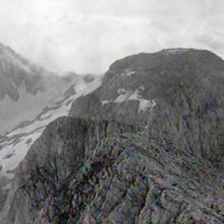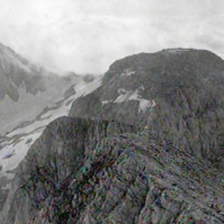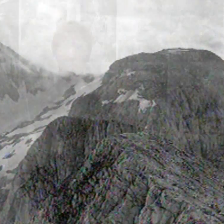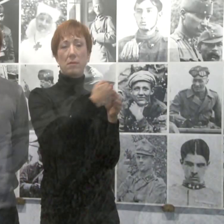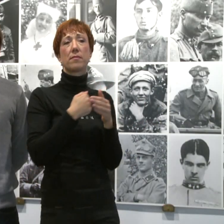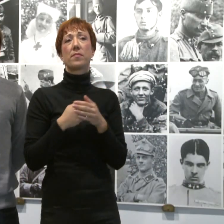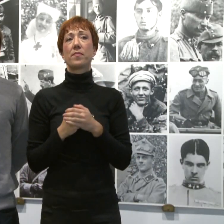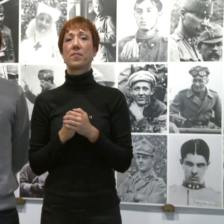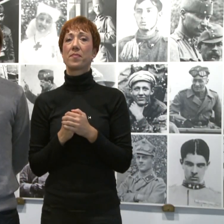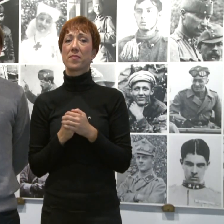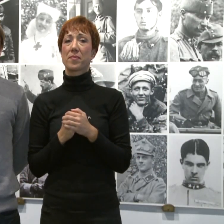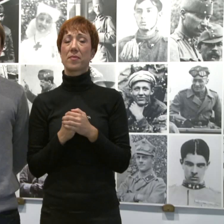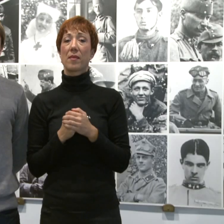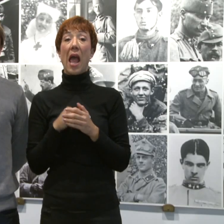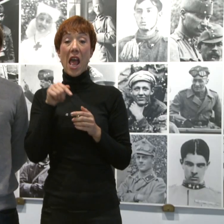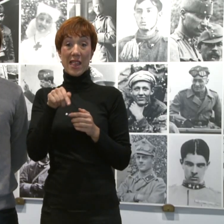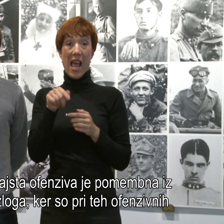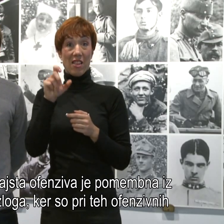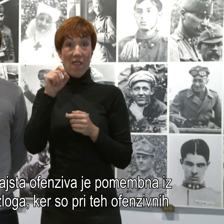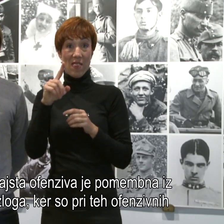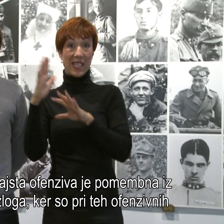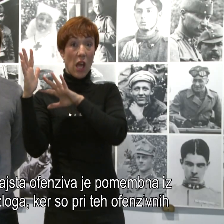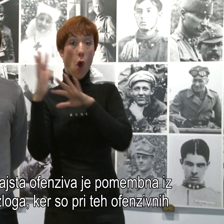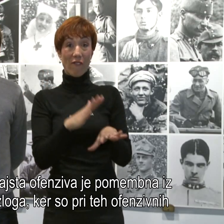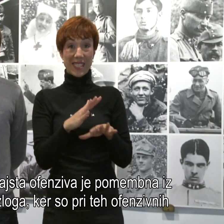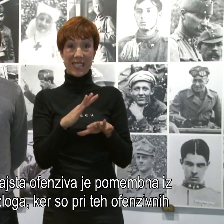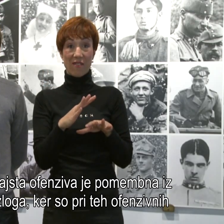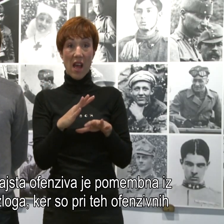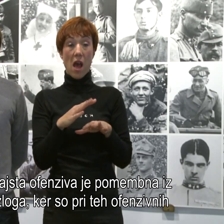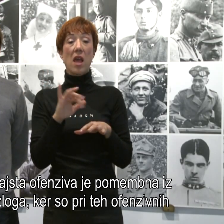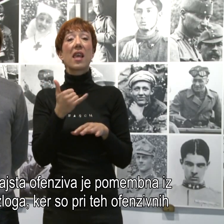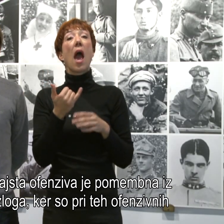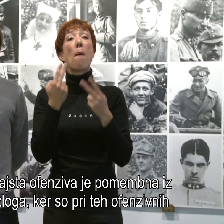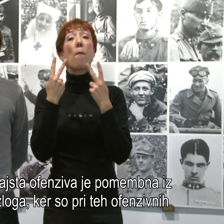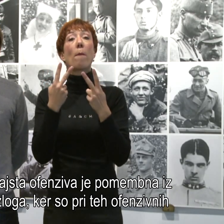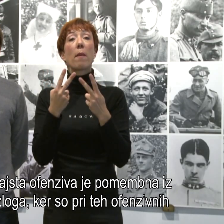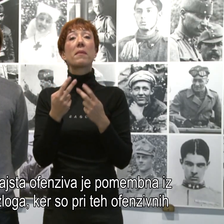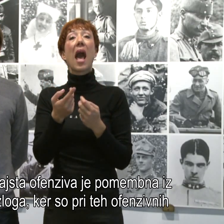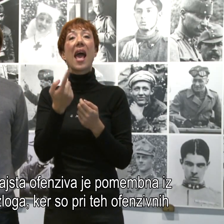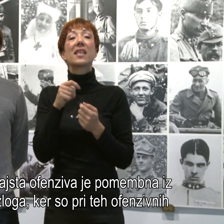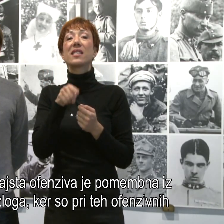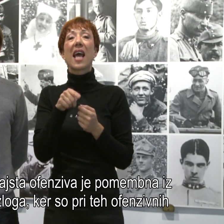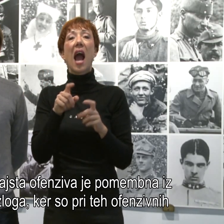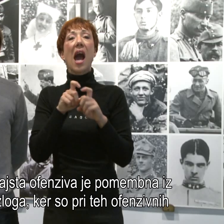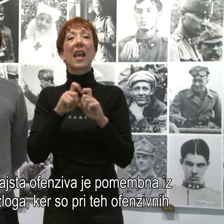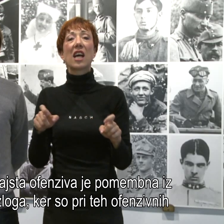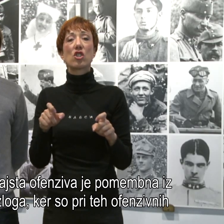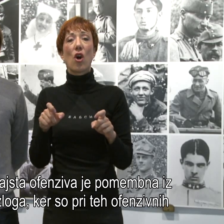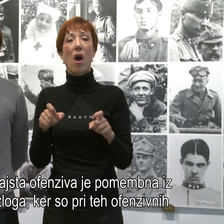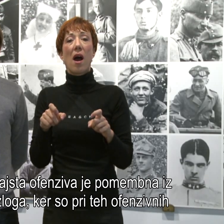Ta 12 ofenziva je pomembna iz tega razloga, ker so